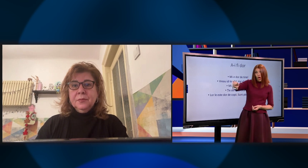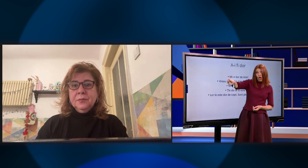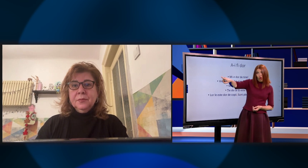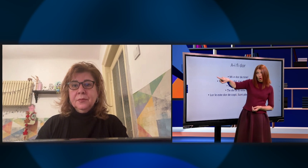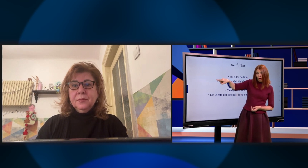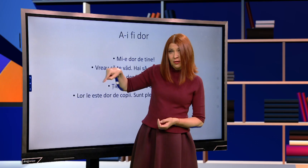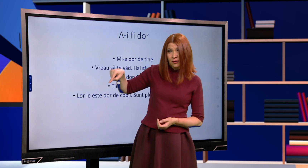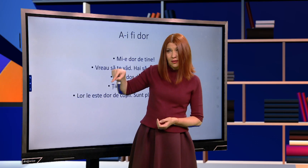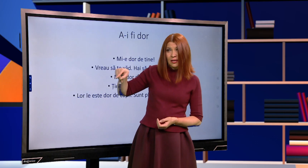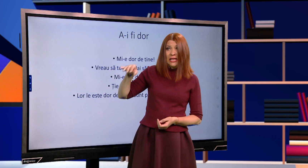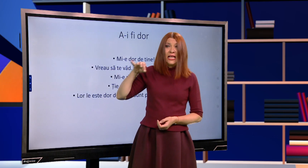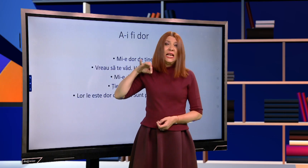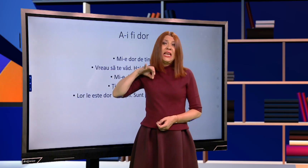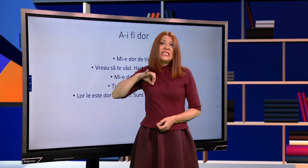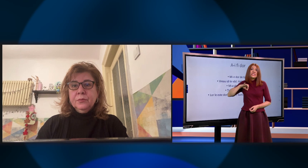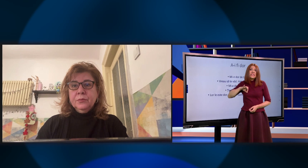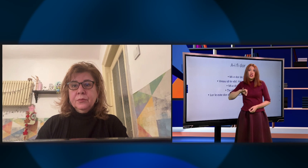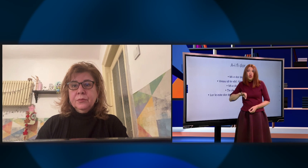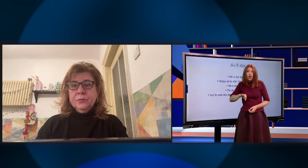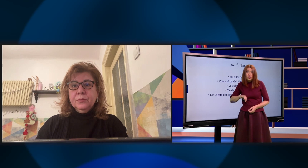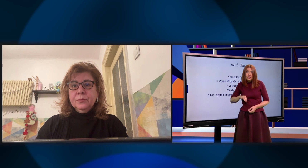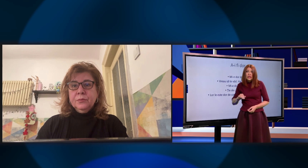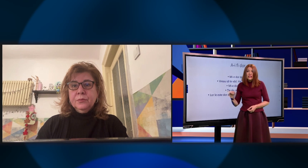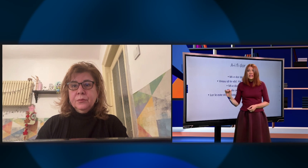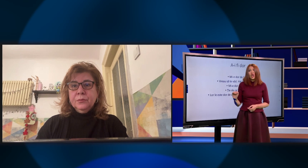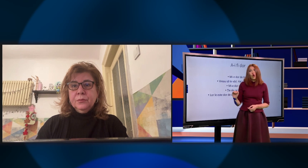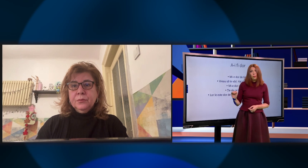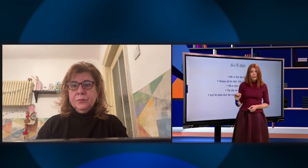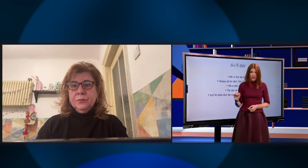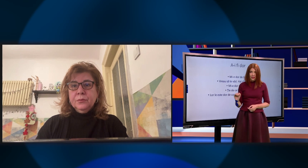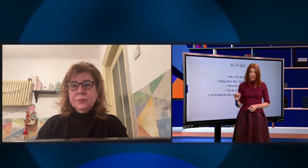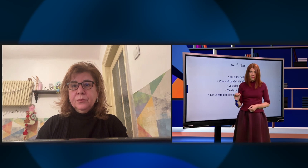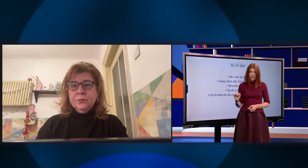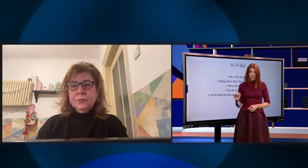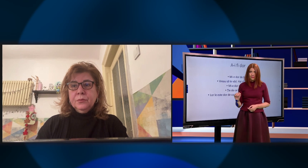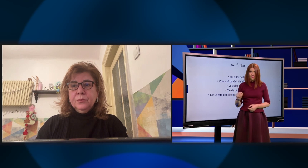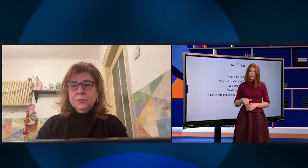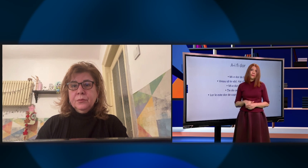L-or le este dor de copii.